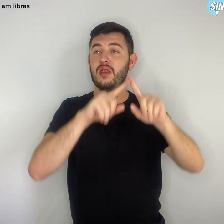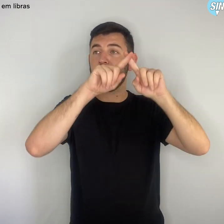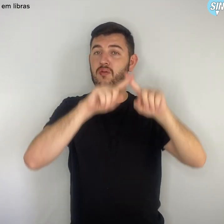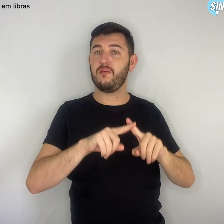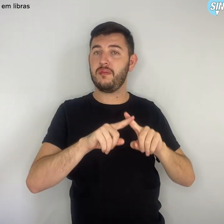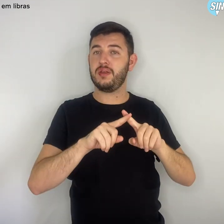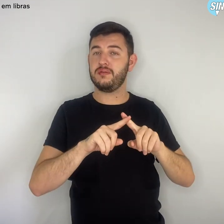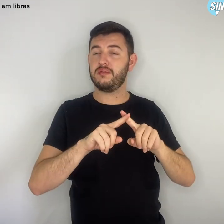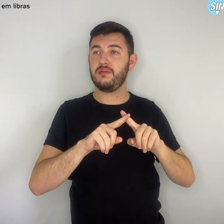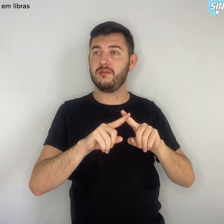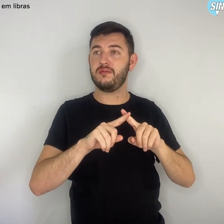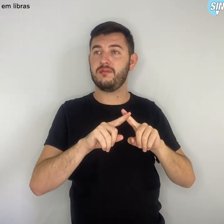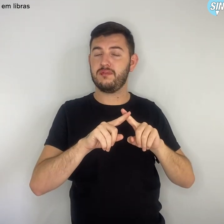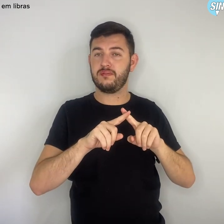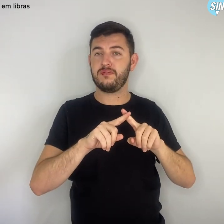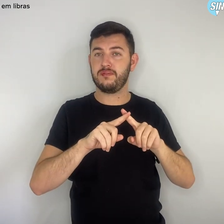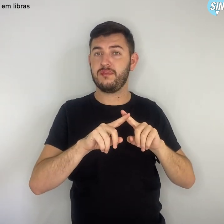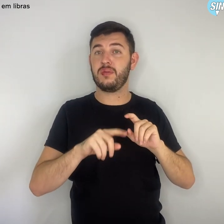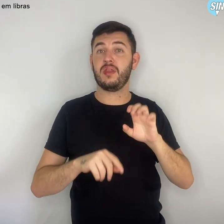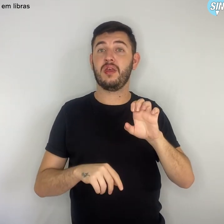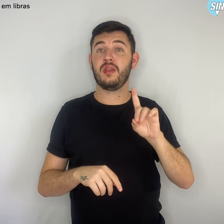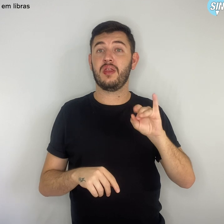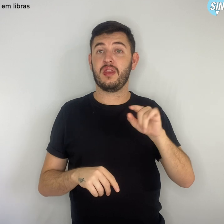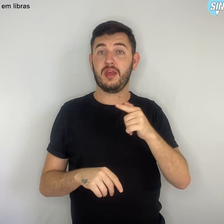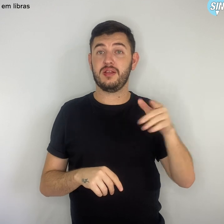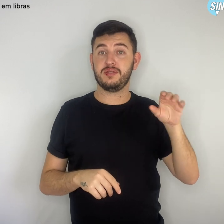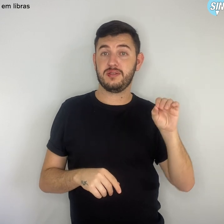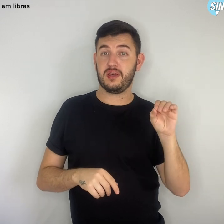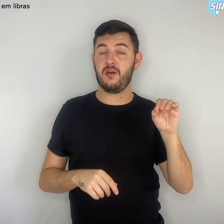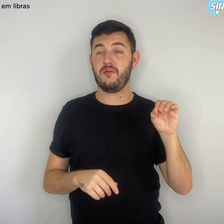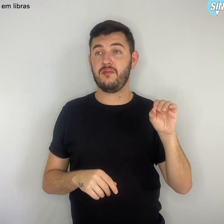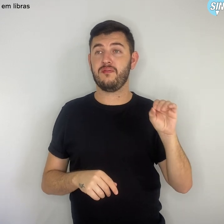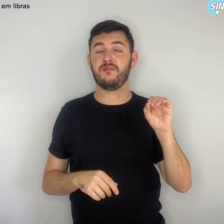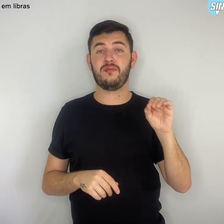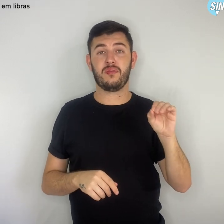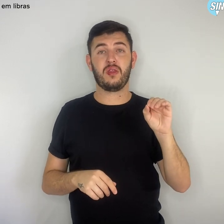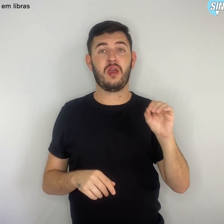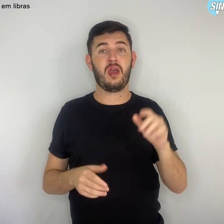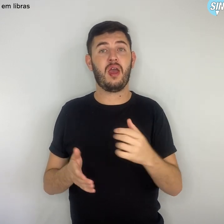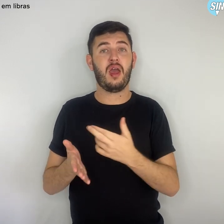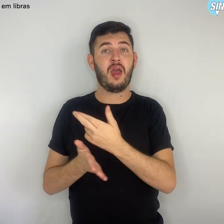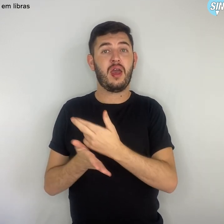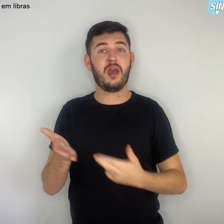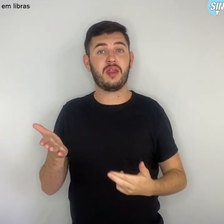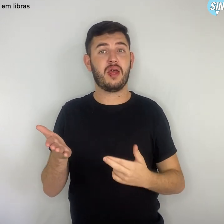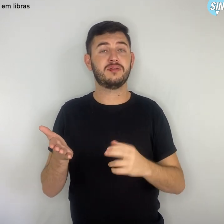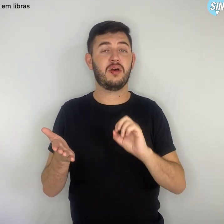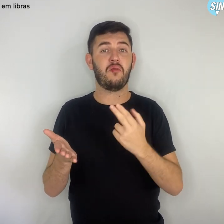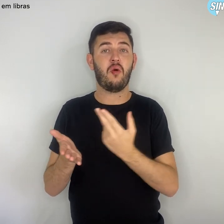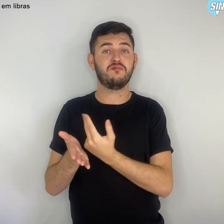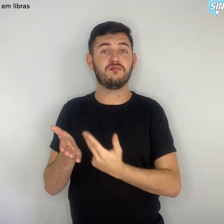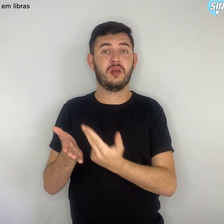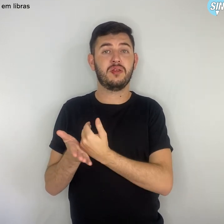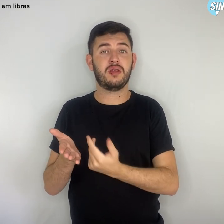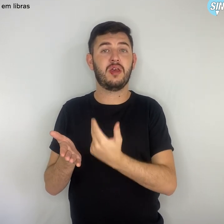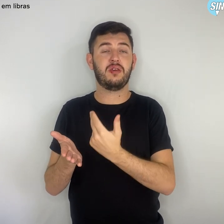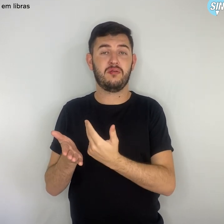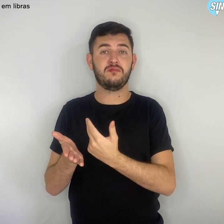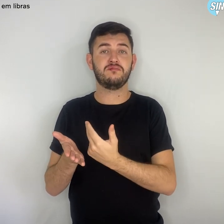disso, nesta edição, os trabalhos voltarão a ser entregues exclusivamente de forma presencial,